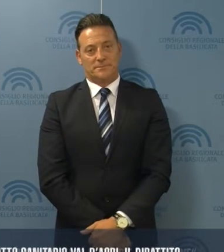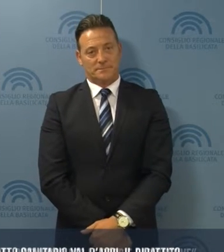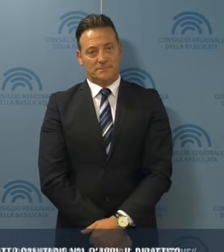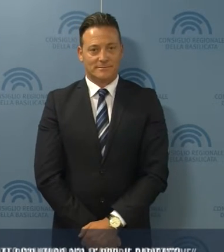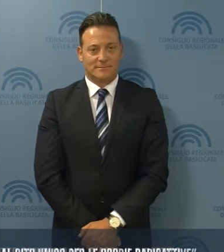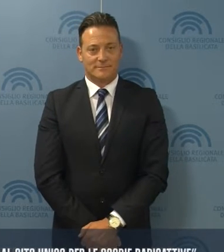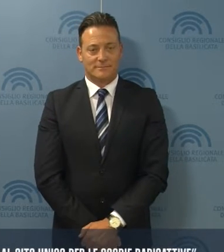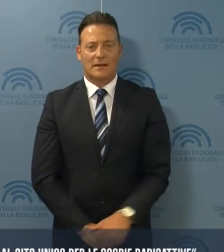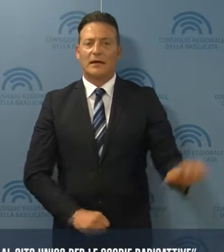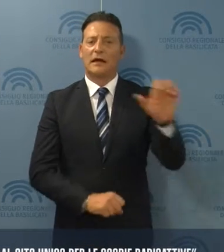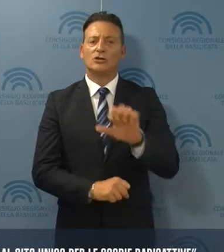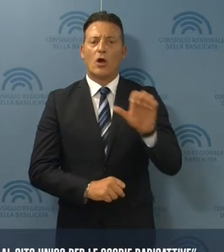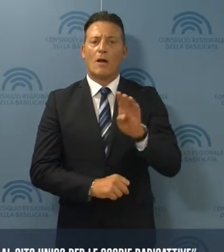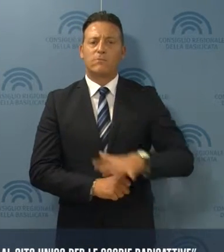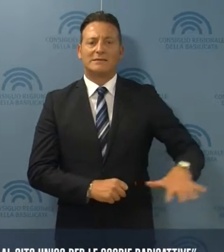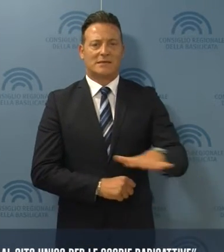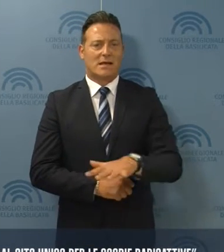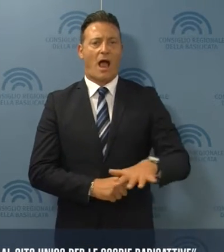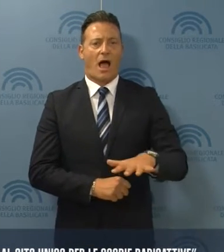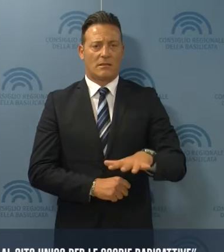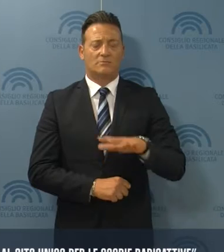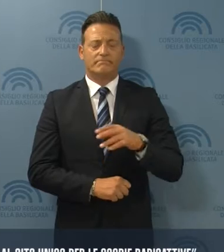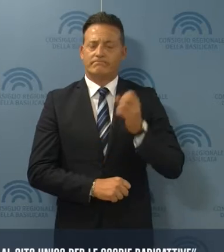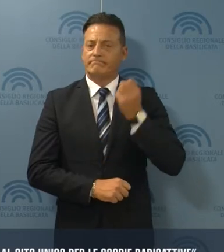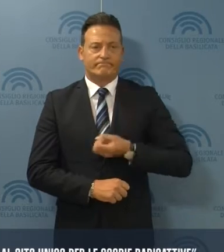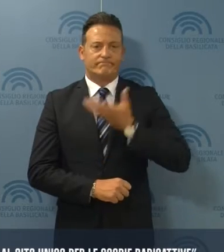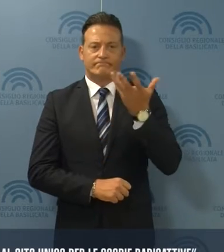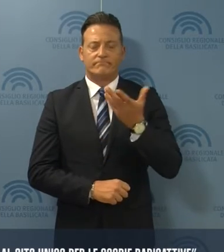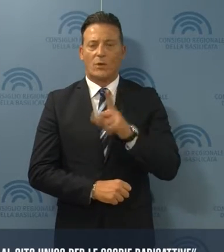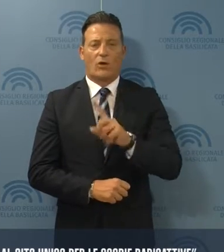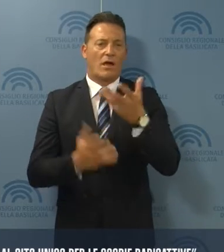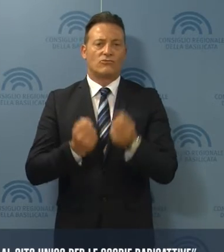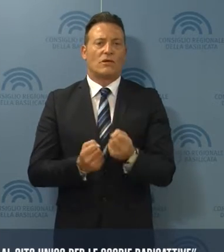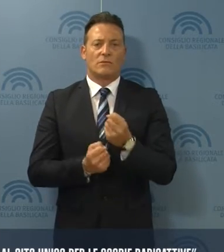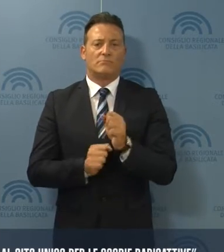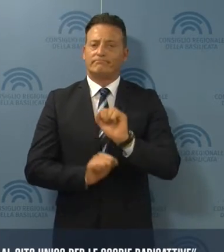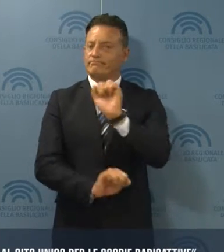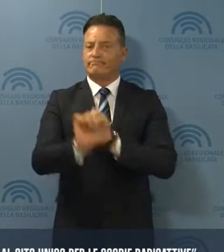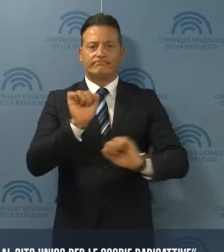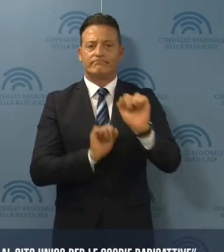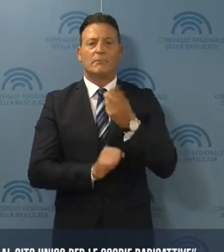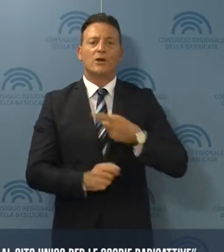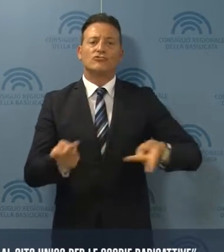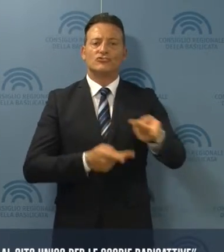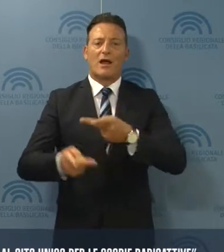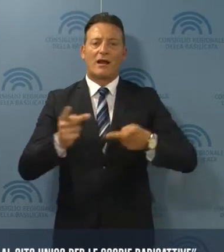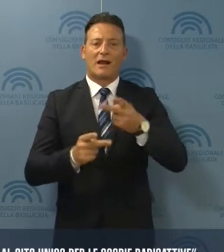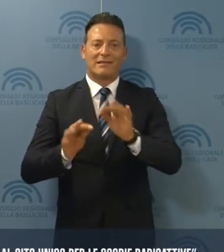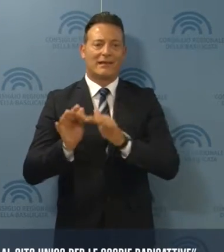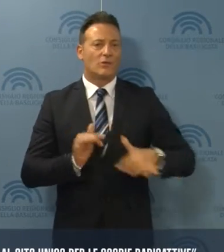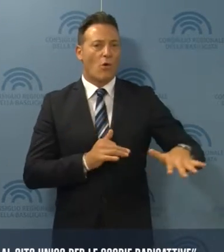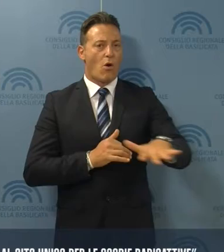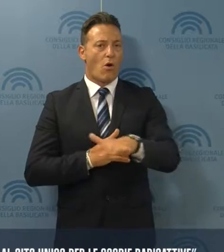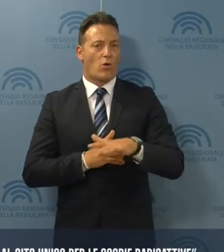La regione Basilicata ha espresso la totale contrarietà alla individuazione sull'intero